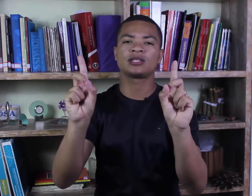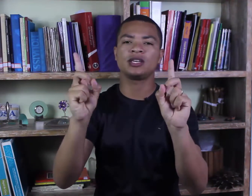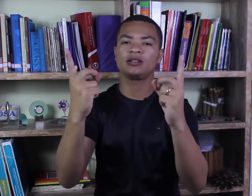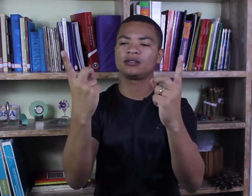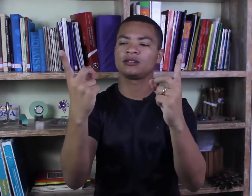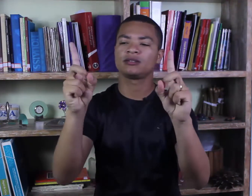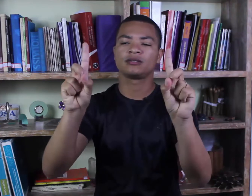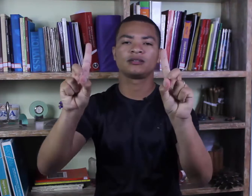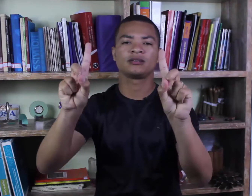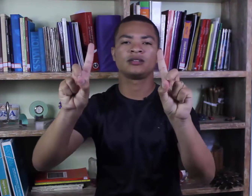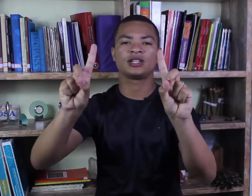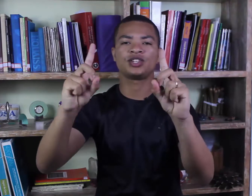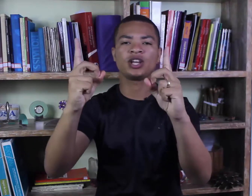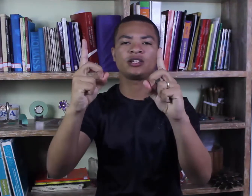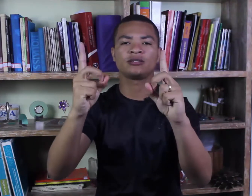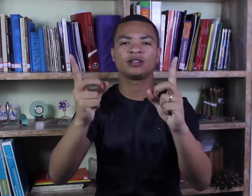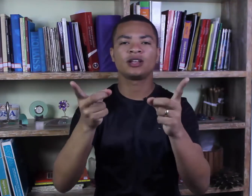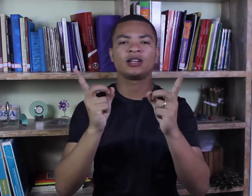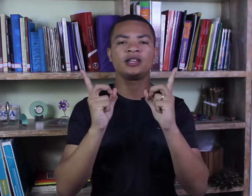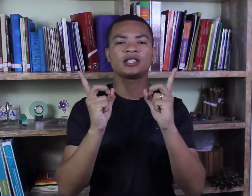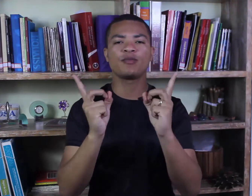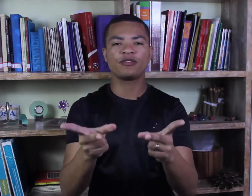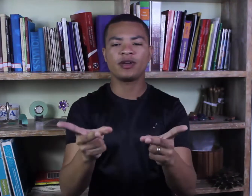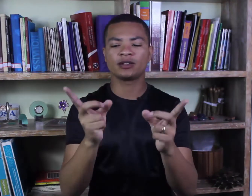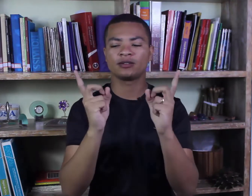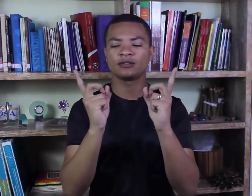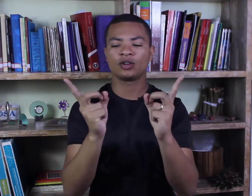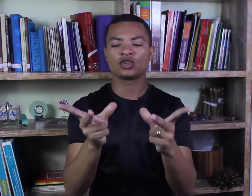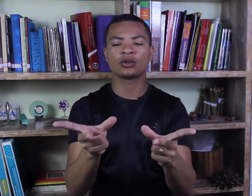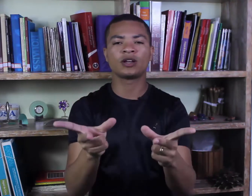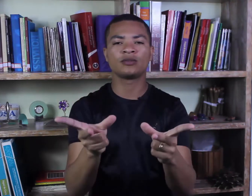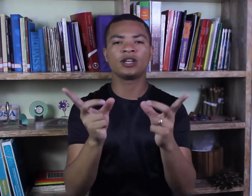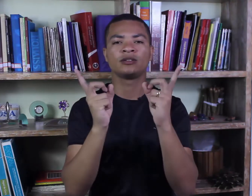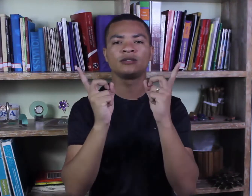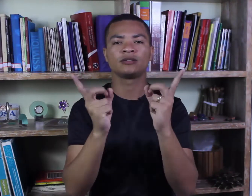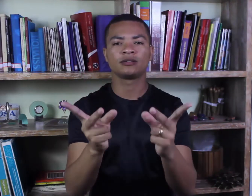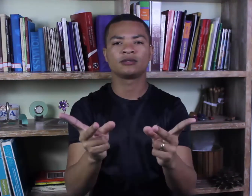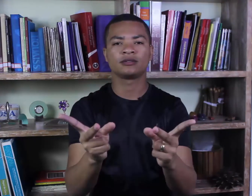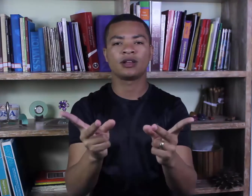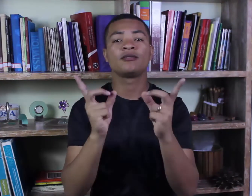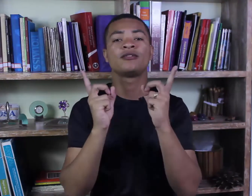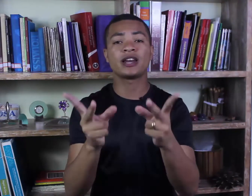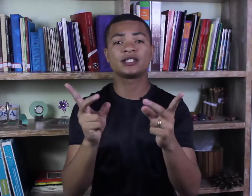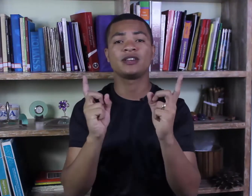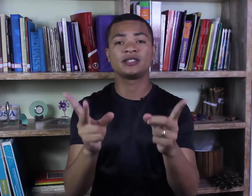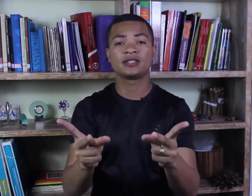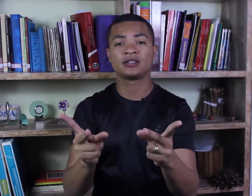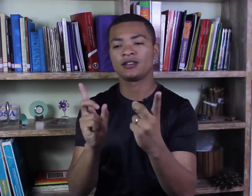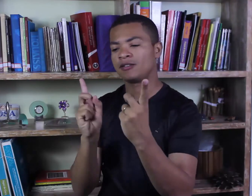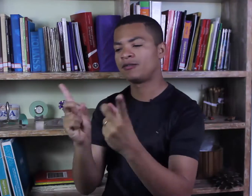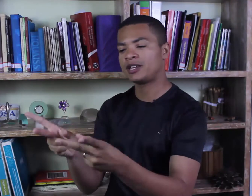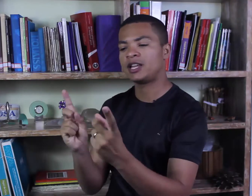assim, desse jeito, e esse movimento, soltando o dedo, várias vezes, vender.